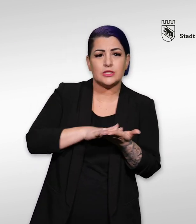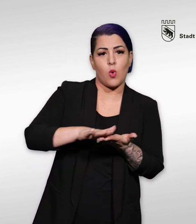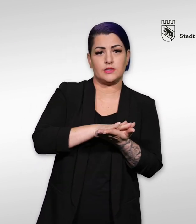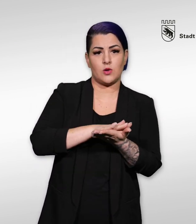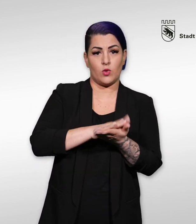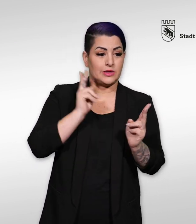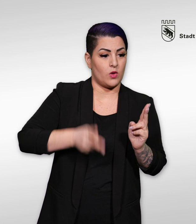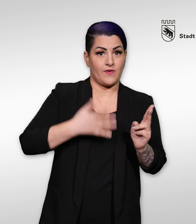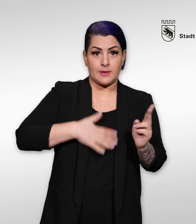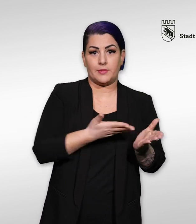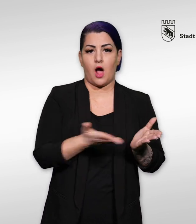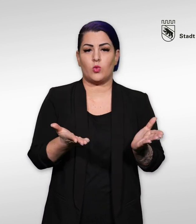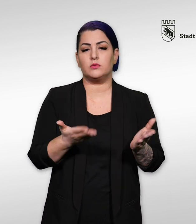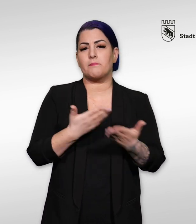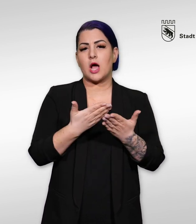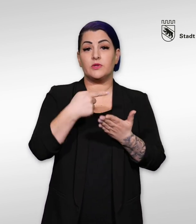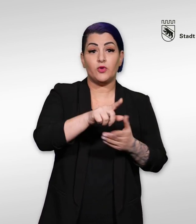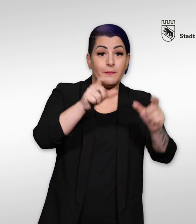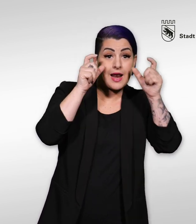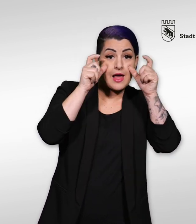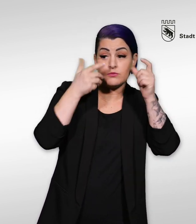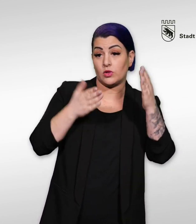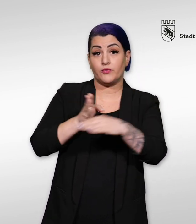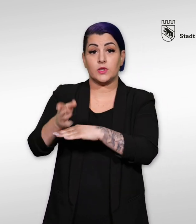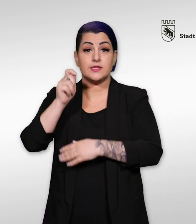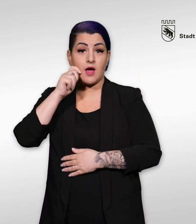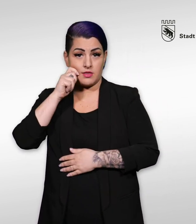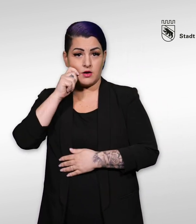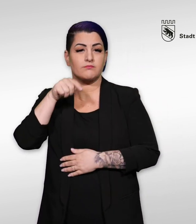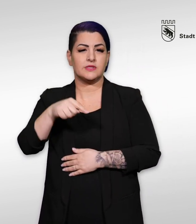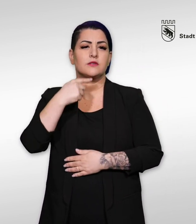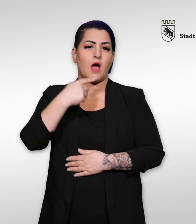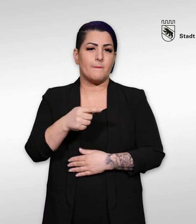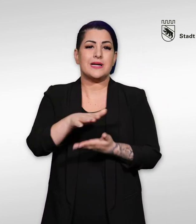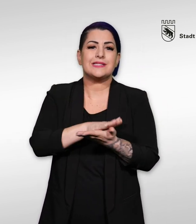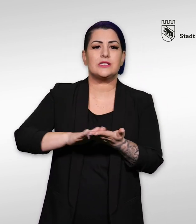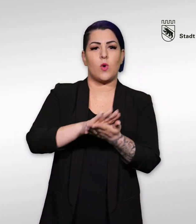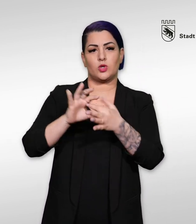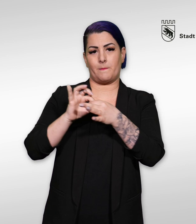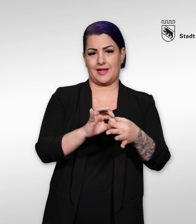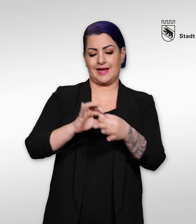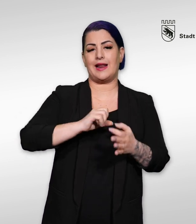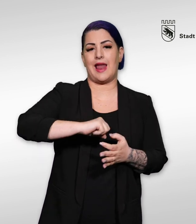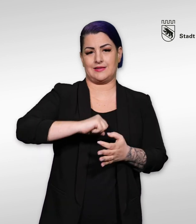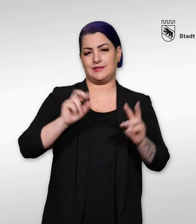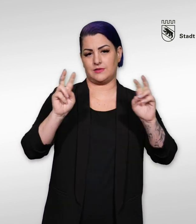Ihrer Situation notwendig sind, zum Beispiel für eine Brille oder den Zahnarzt. Diese heissen situationsbedingte Leistungen.